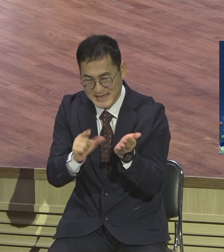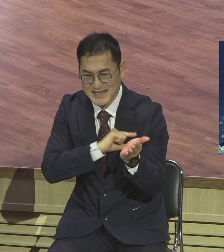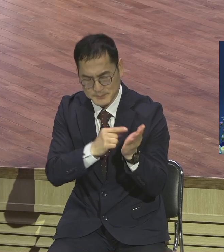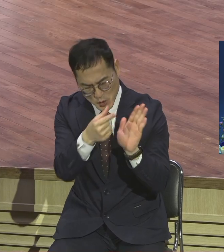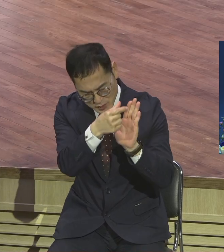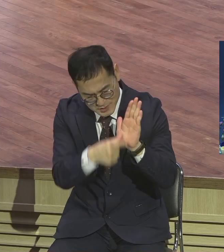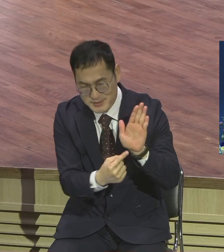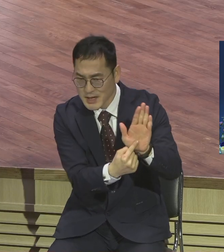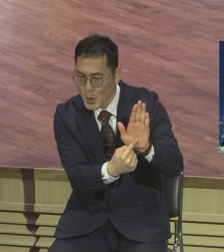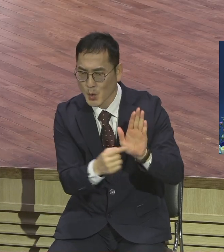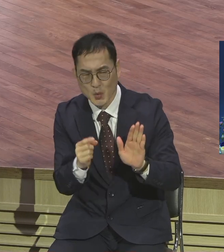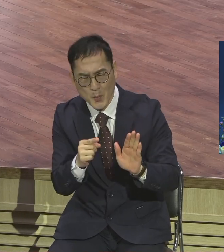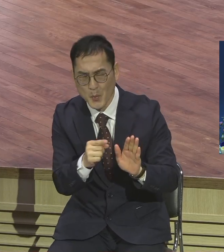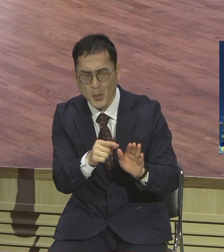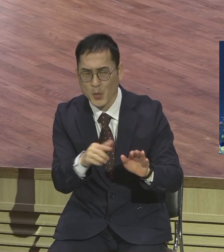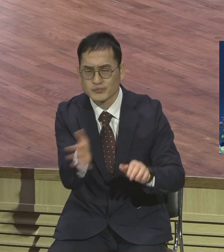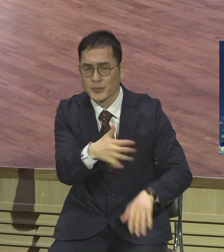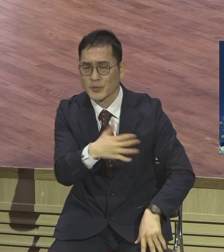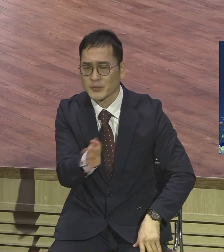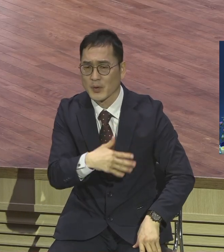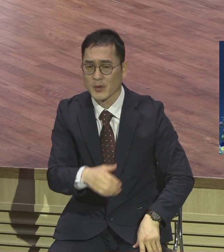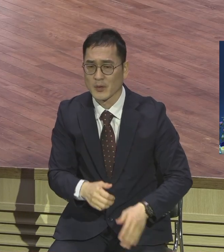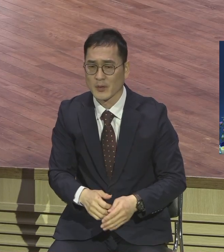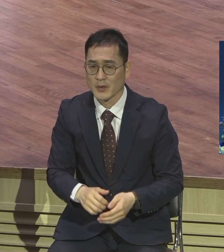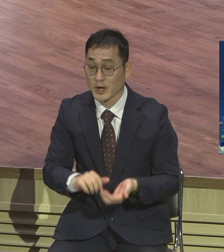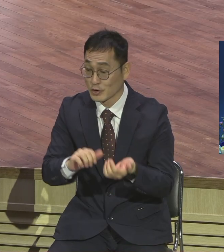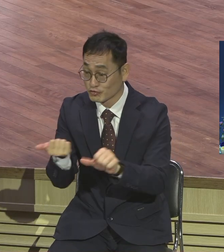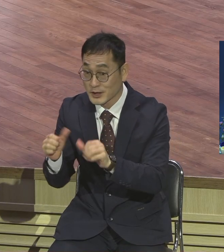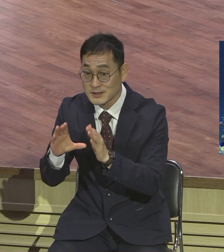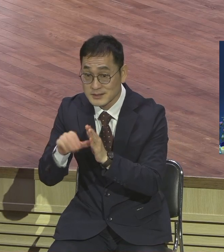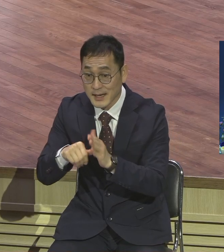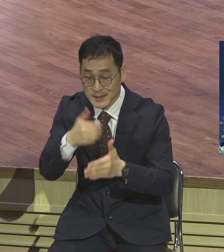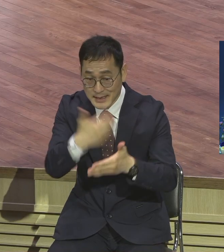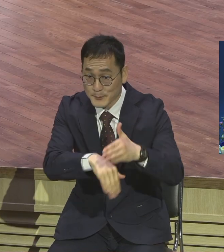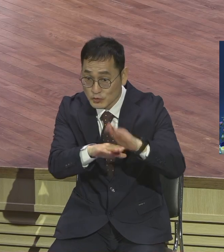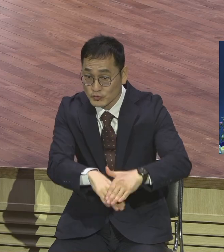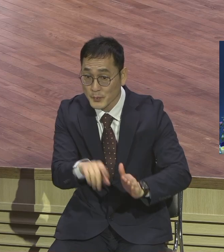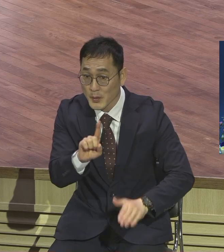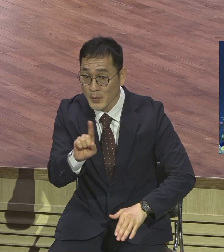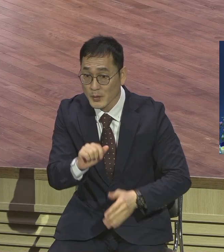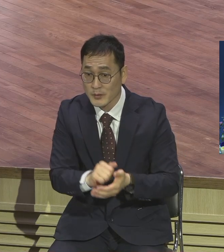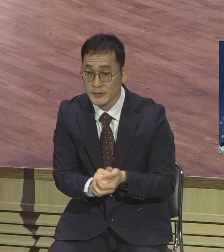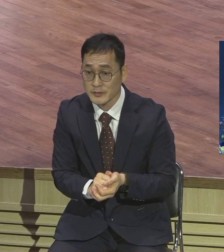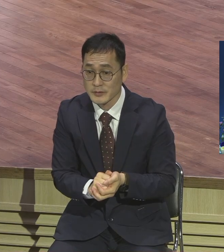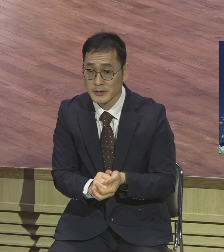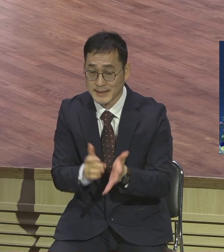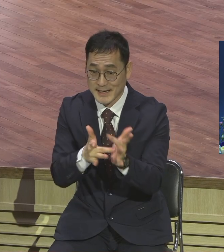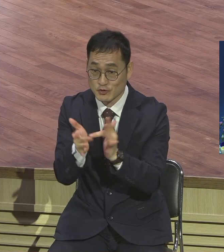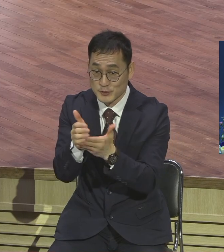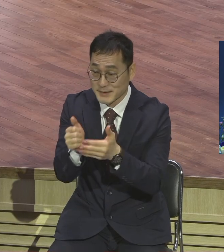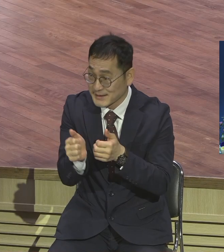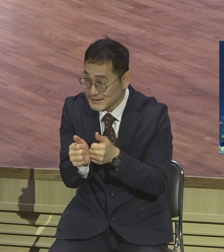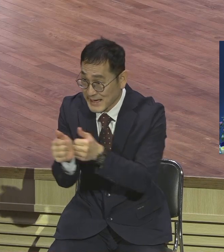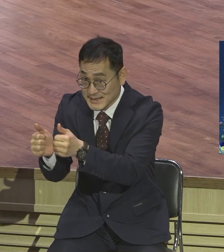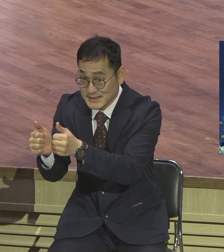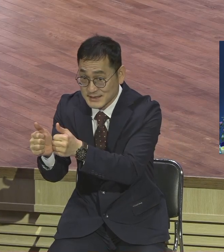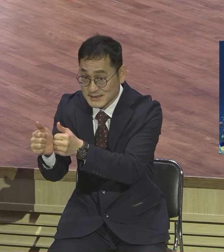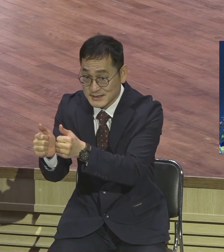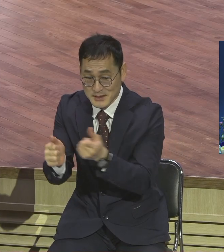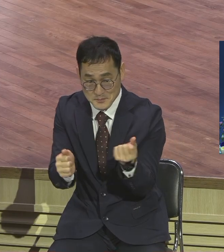남겨놓으신 유일한 유산이 뭐냐 유산이라고는 예수님을 따라다니던 몇 사람의 제자밖에